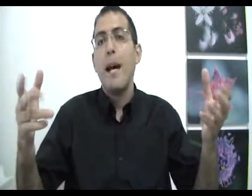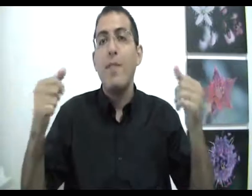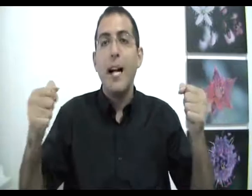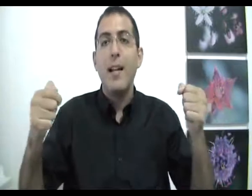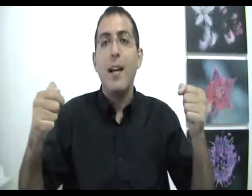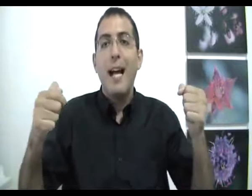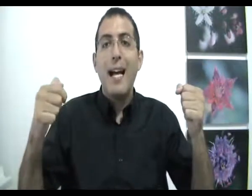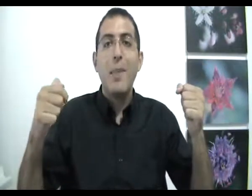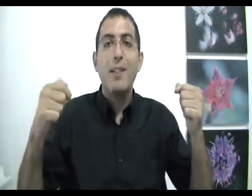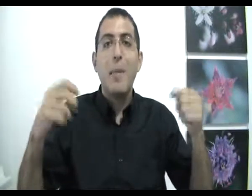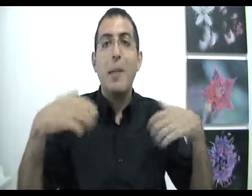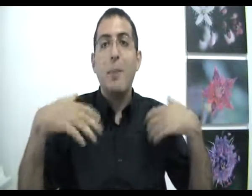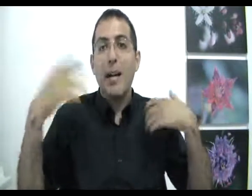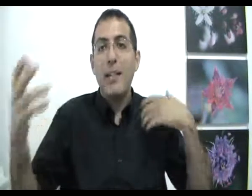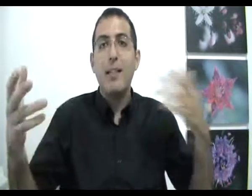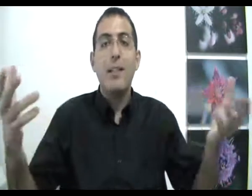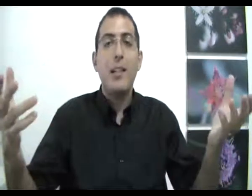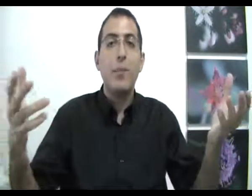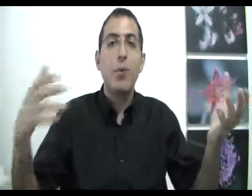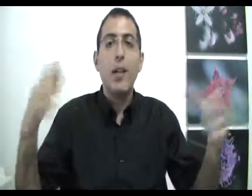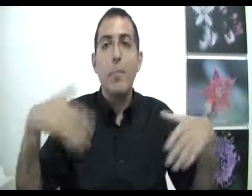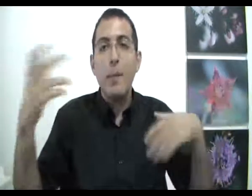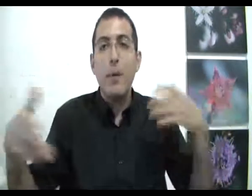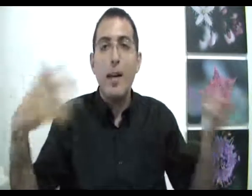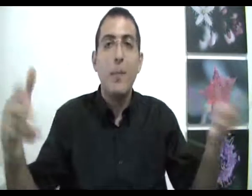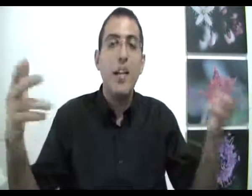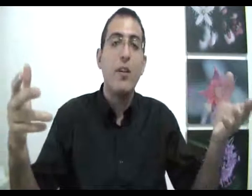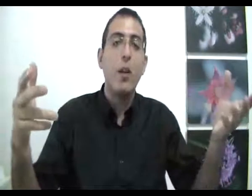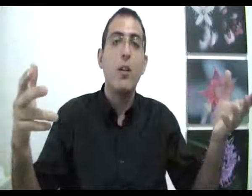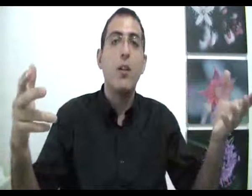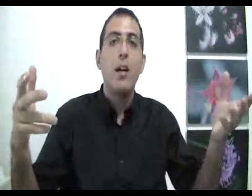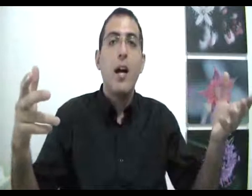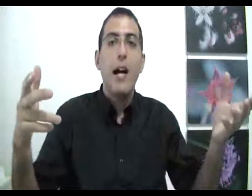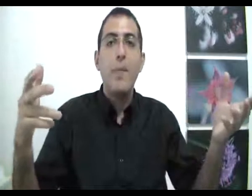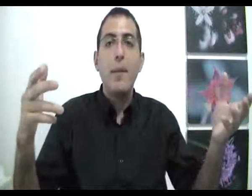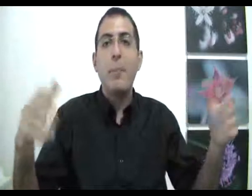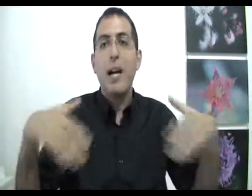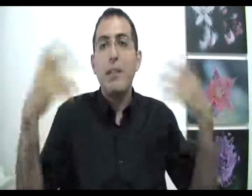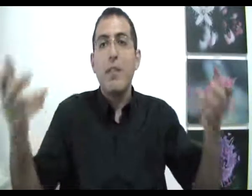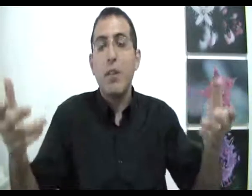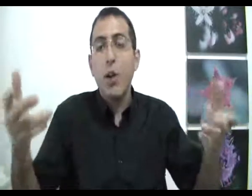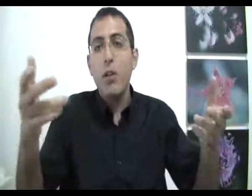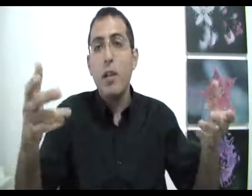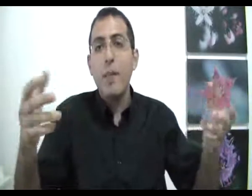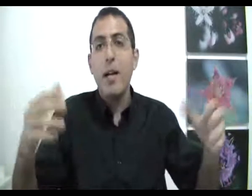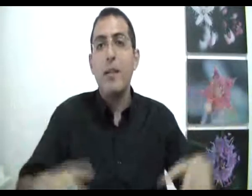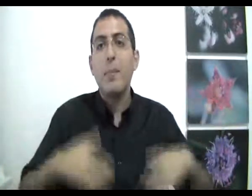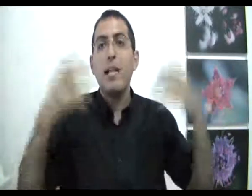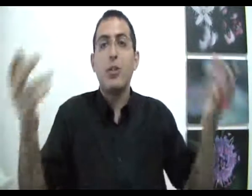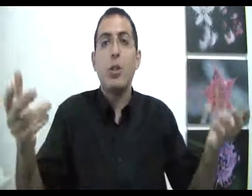אבל האם אתה באמת בחרת את ההתלבטות האם באמת בחרת מה לבחור האם באמת בחרת לבחור האם בחרת מה לרצות